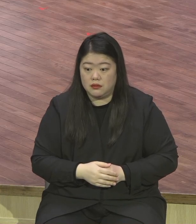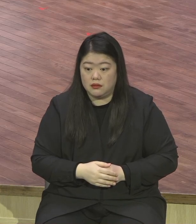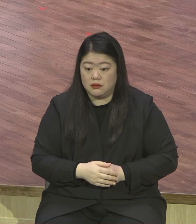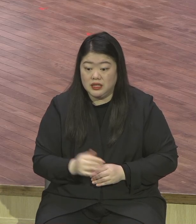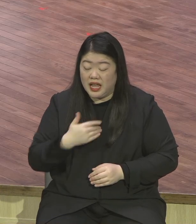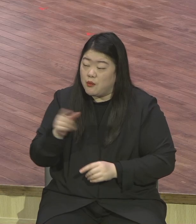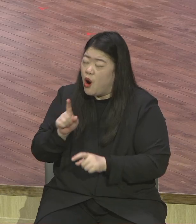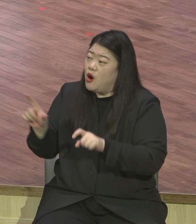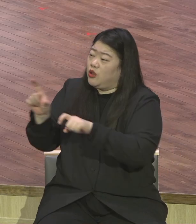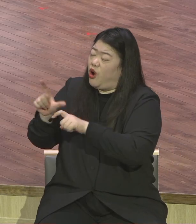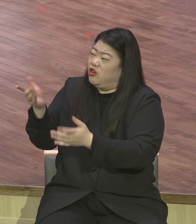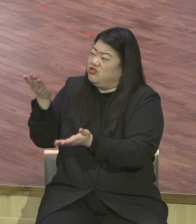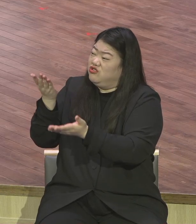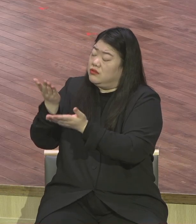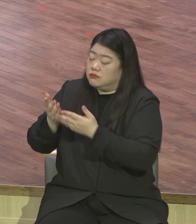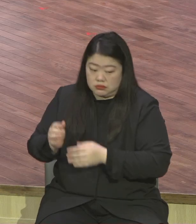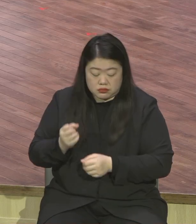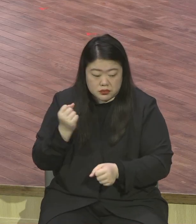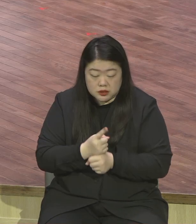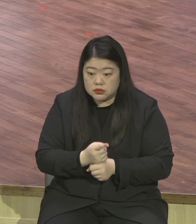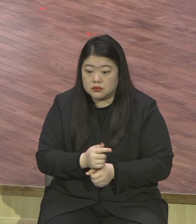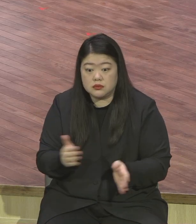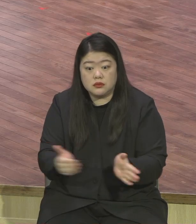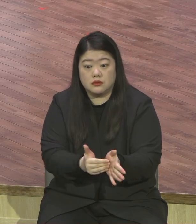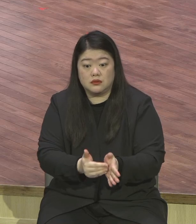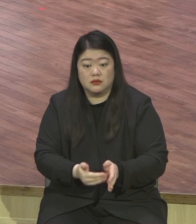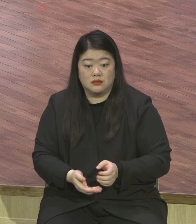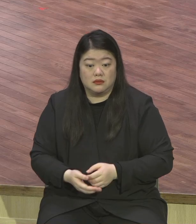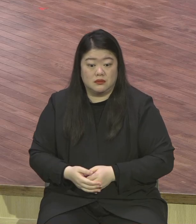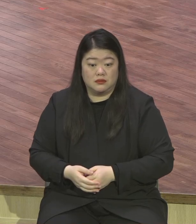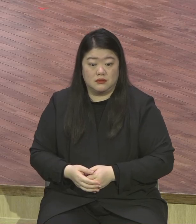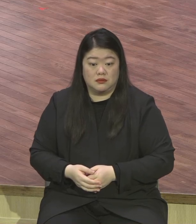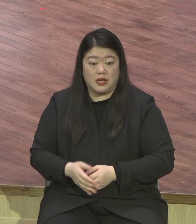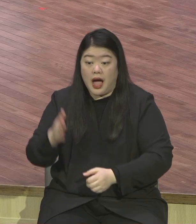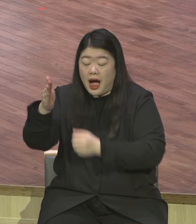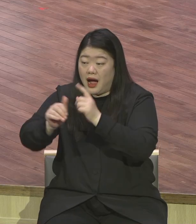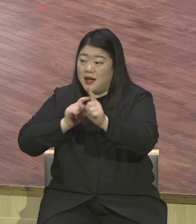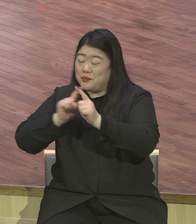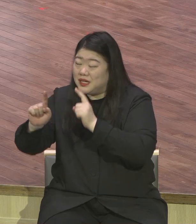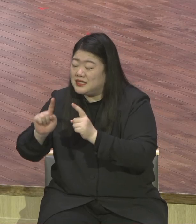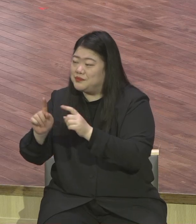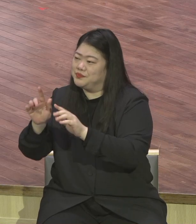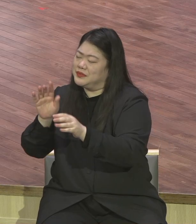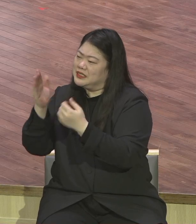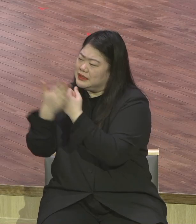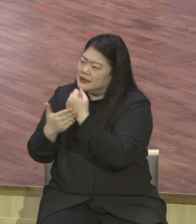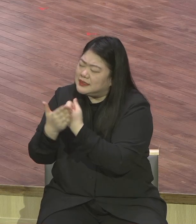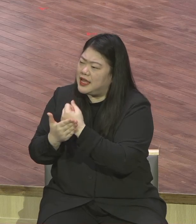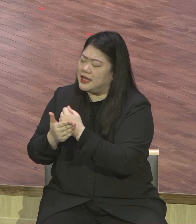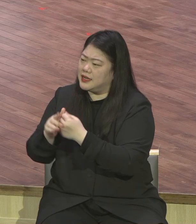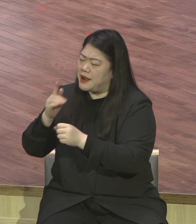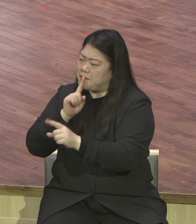말씀 따라가 살면 하나님 앞에 그렇게 살면요 더 주셔야 할 기도할 게 없다니까 다 줍버렸는데